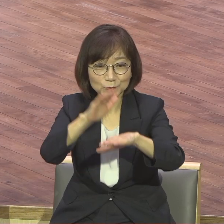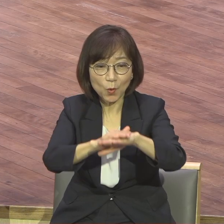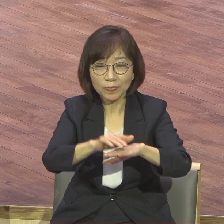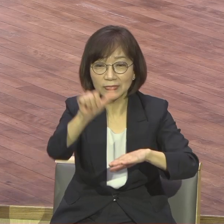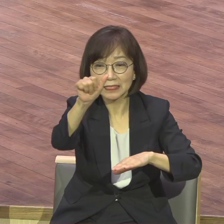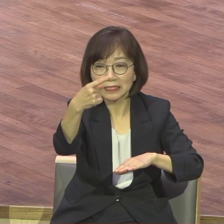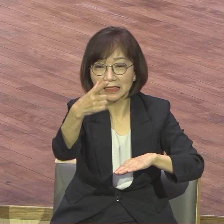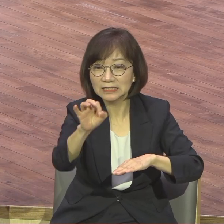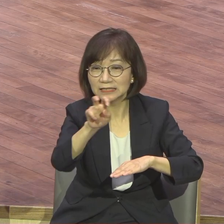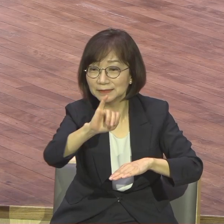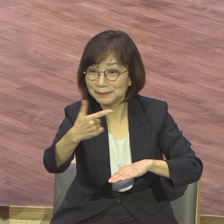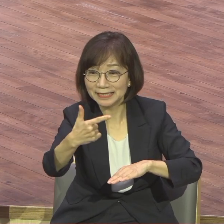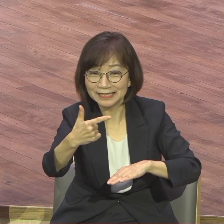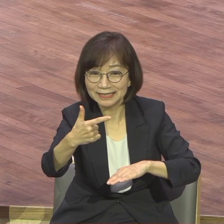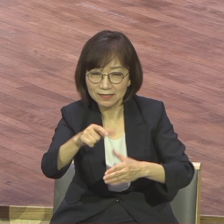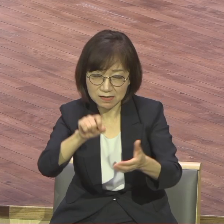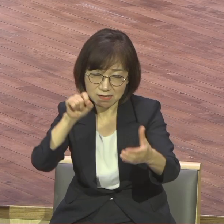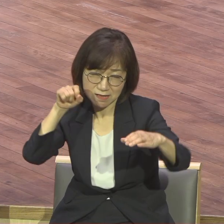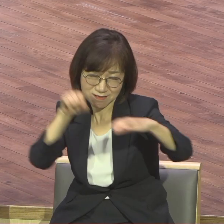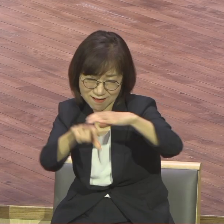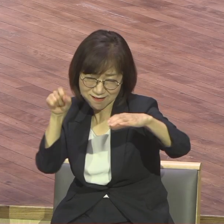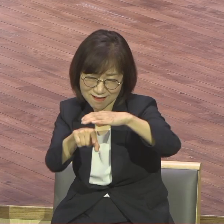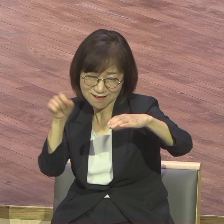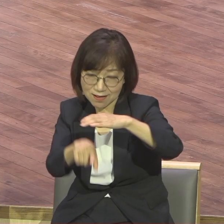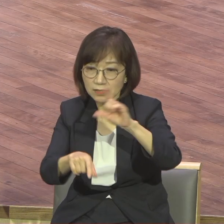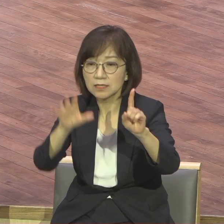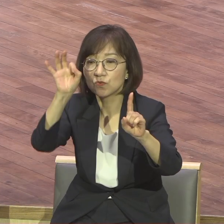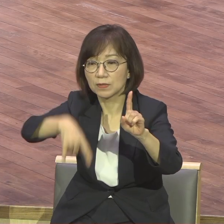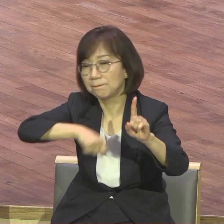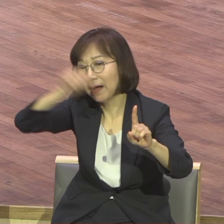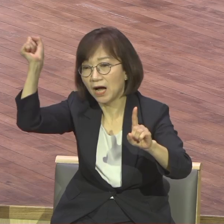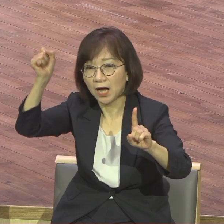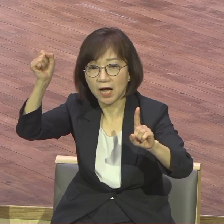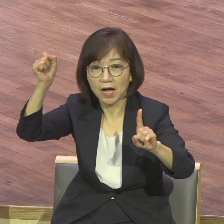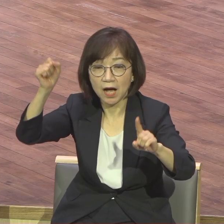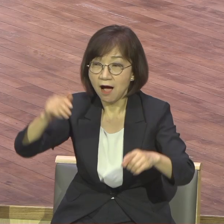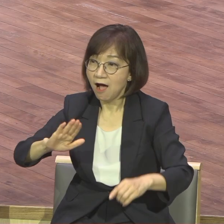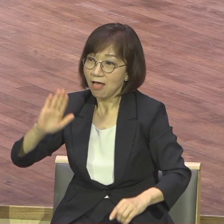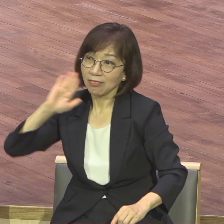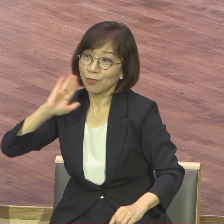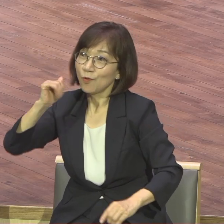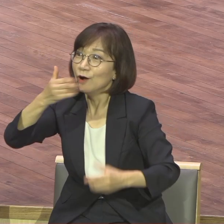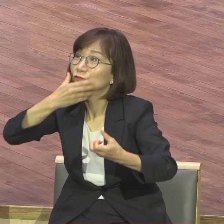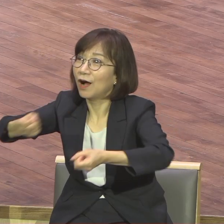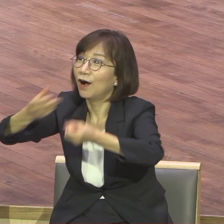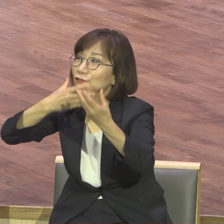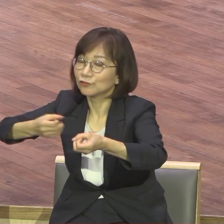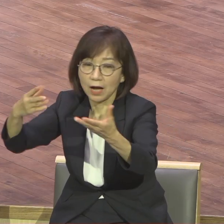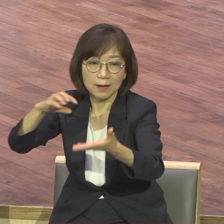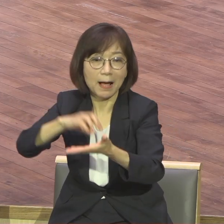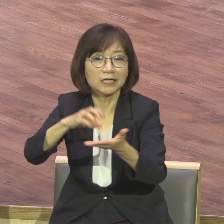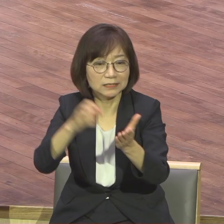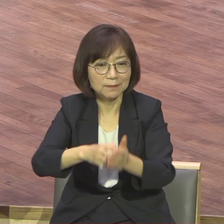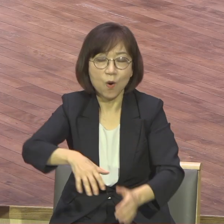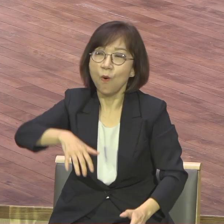덕점왕이 올랐다 대통령도 축하를 해줄 정도로 어마어마한 사건이에요 아시아